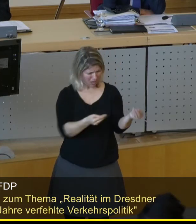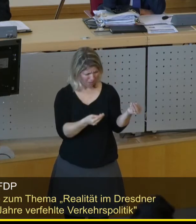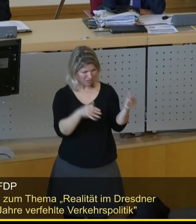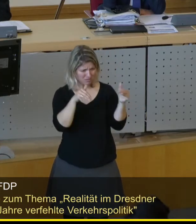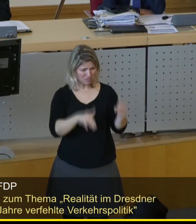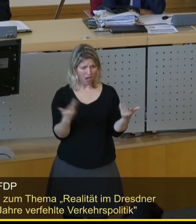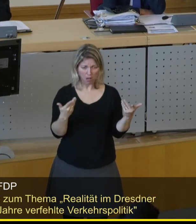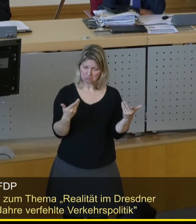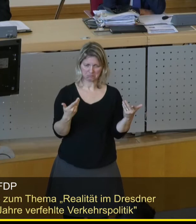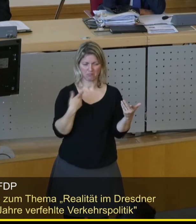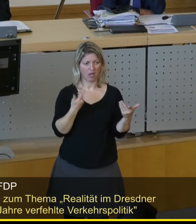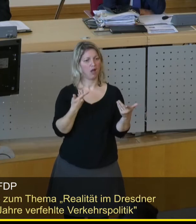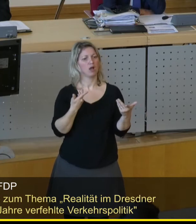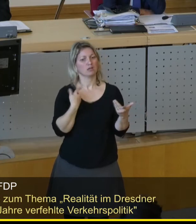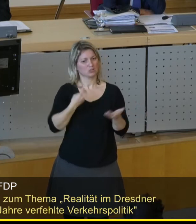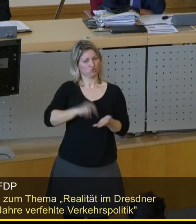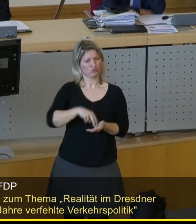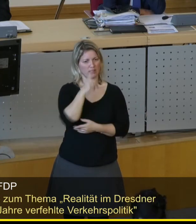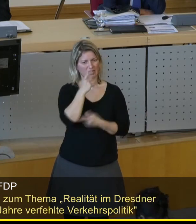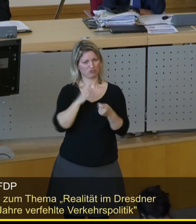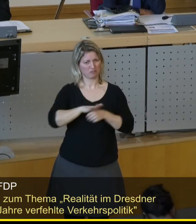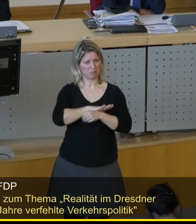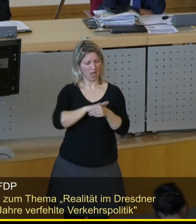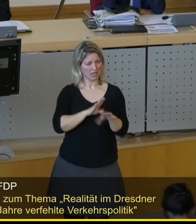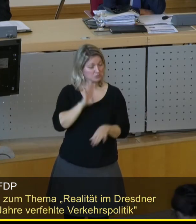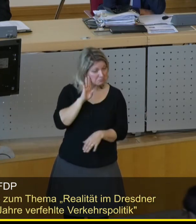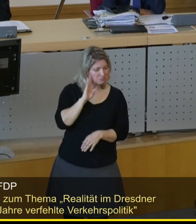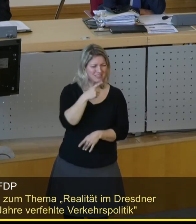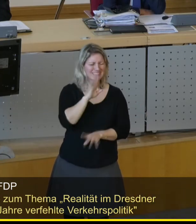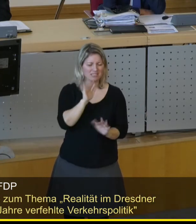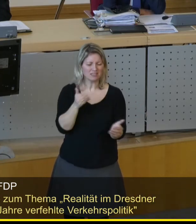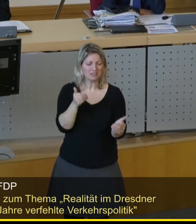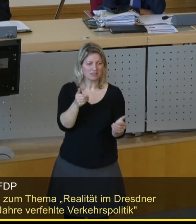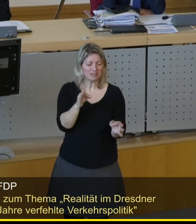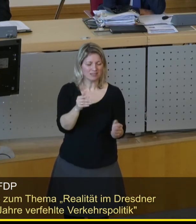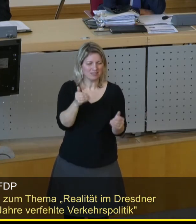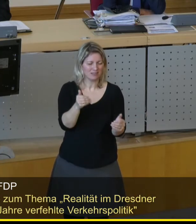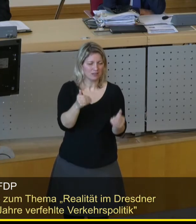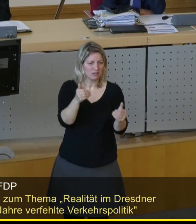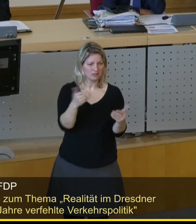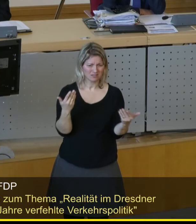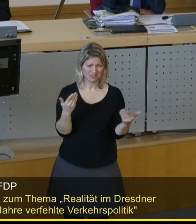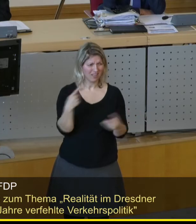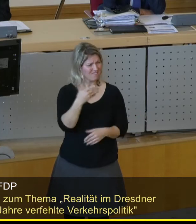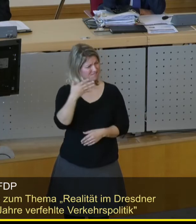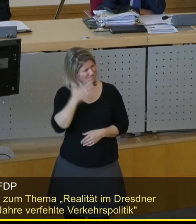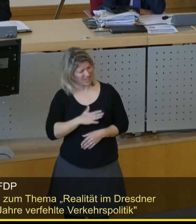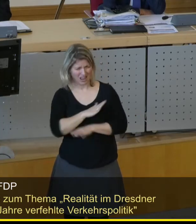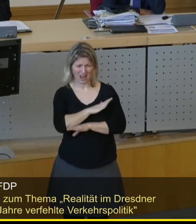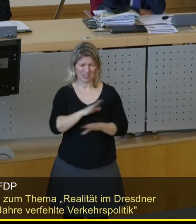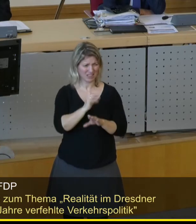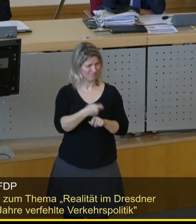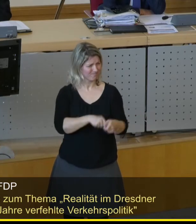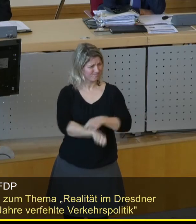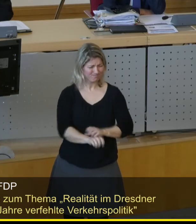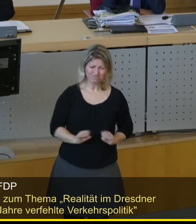Aber aus dem Geschäftsbereich, aus dem zuständigen Geschäftsbereich, gibt es nichts als Vertröstung. Man hat einfach überhaupt keinen Willen, man hat kein Elan,